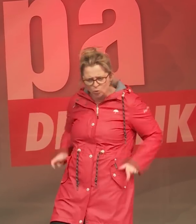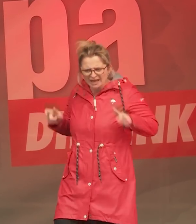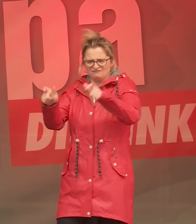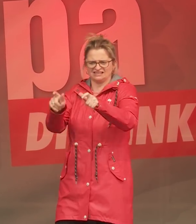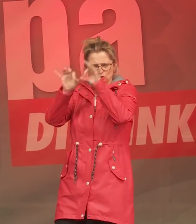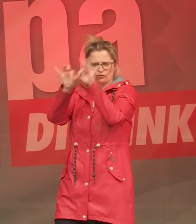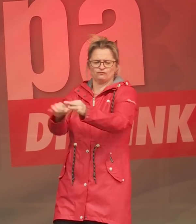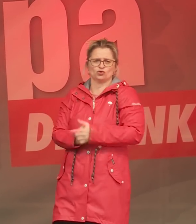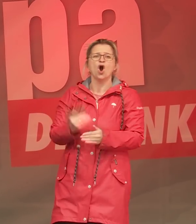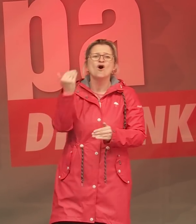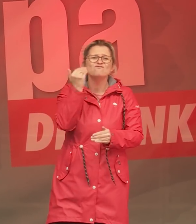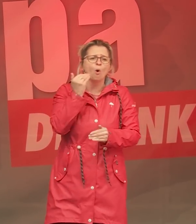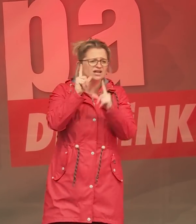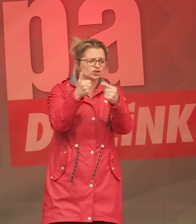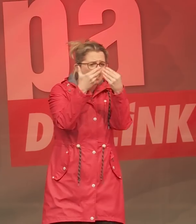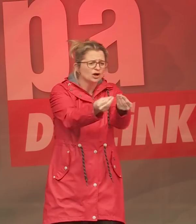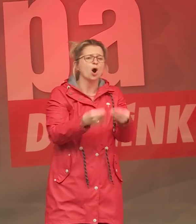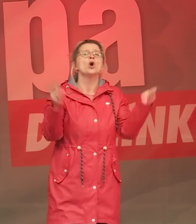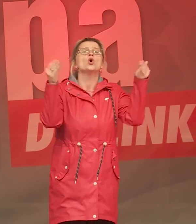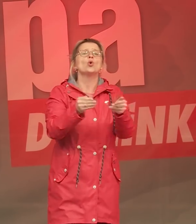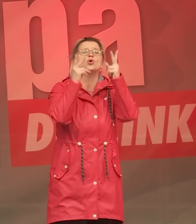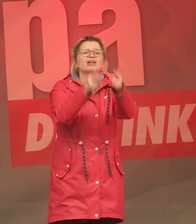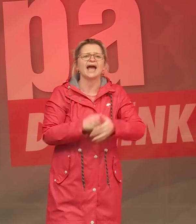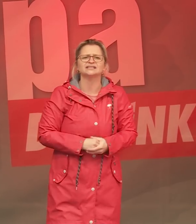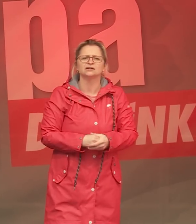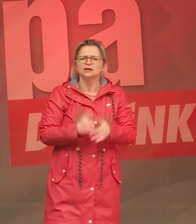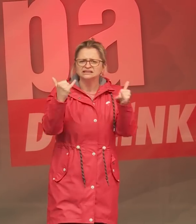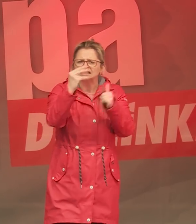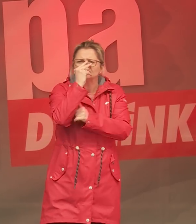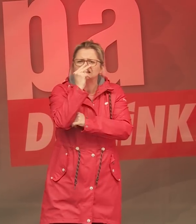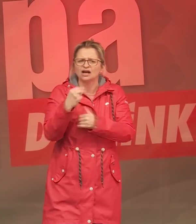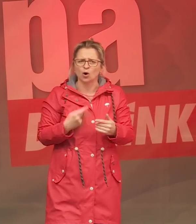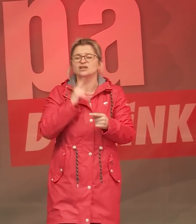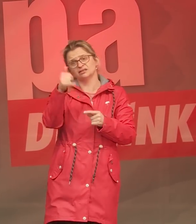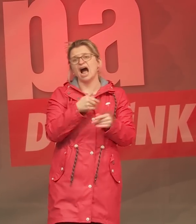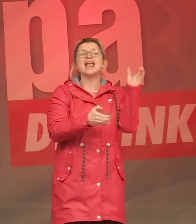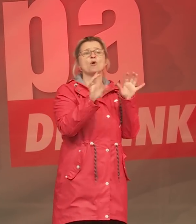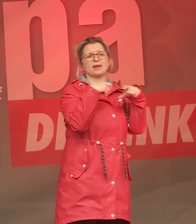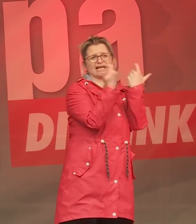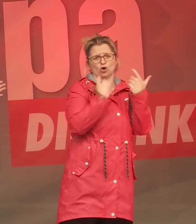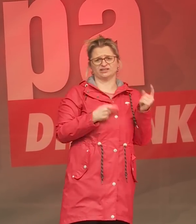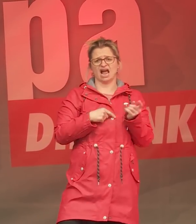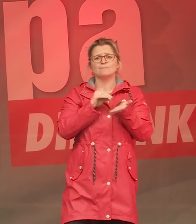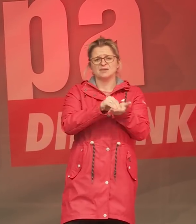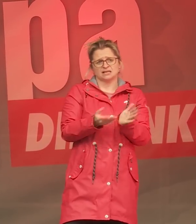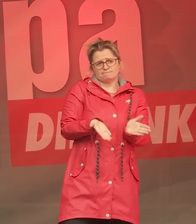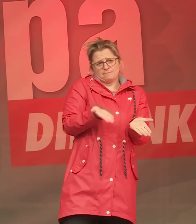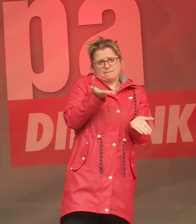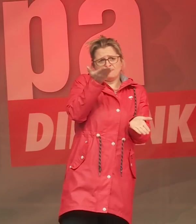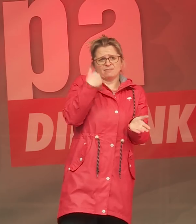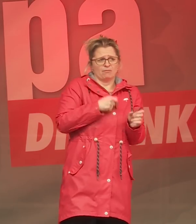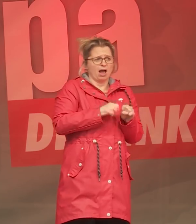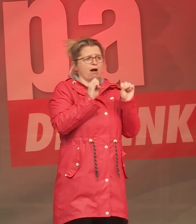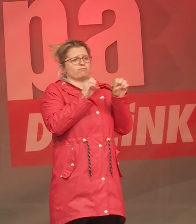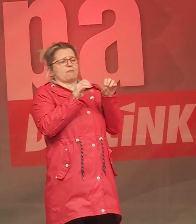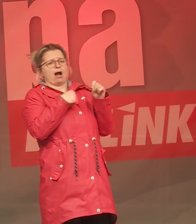Wohnen ein Grundrecht ist und nicht immer mehr Menschen geprellt werden durch irgendwelche Immobilienkonzerne. Und an dieser Stelle kann ich